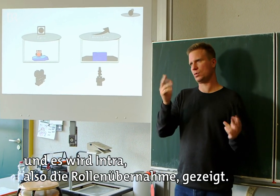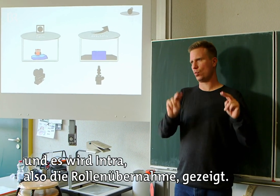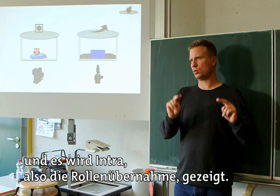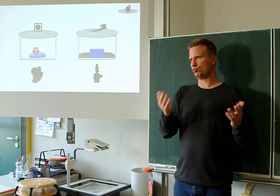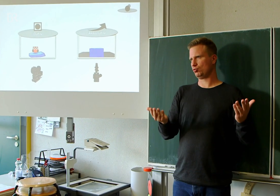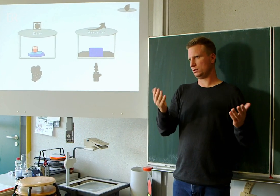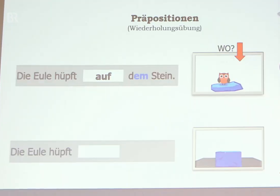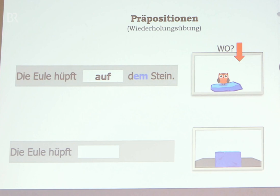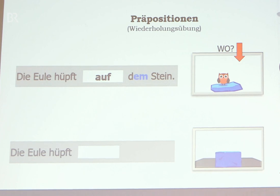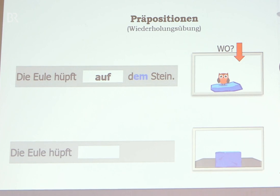gezeigt.